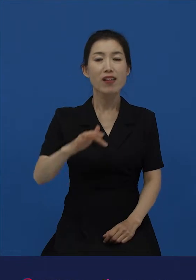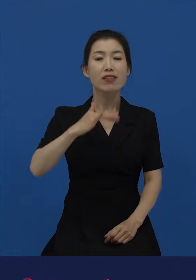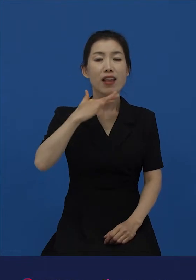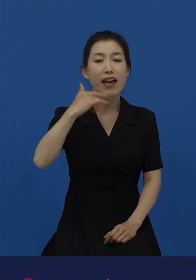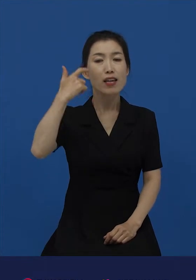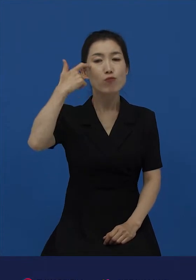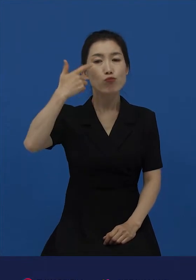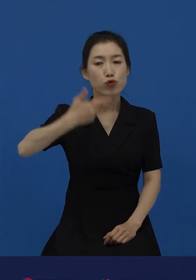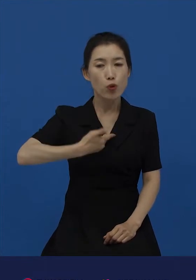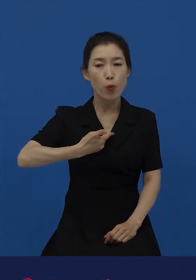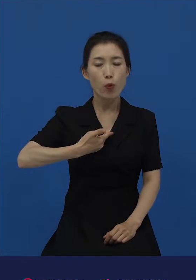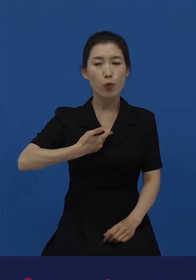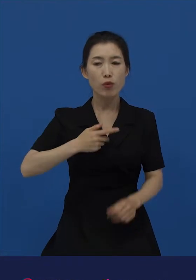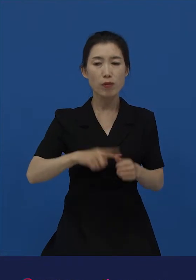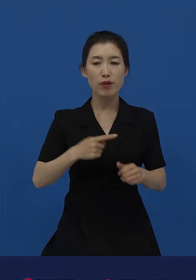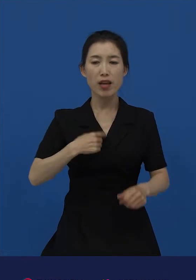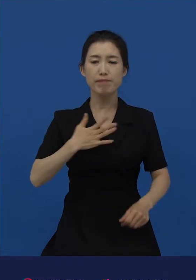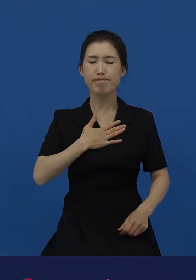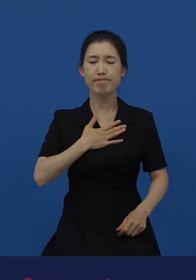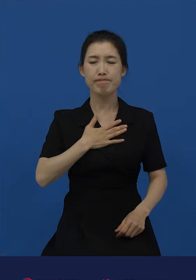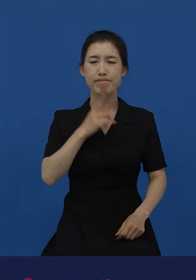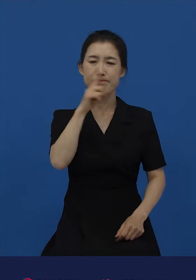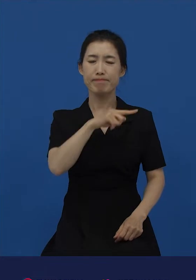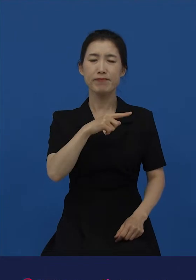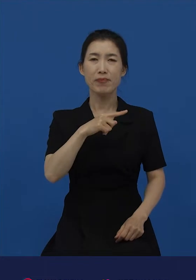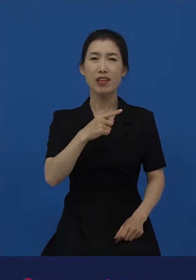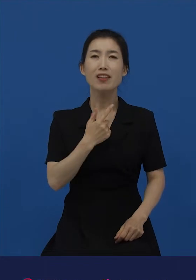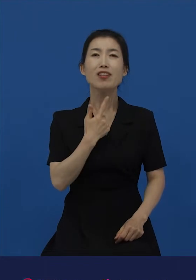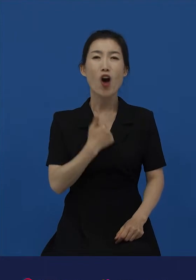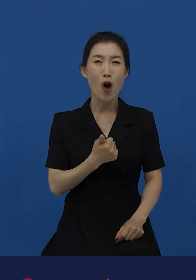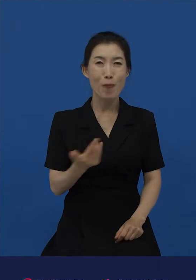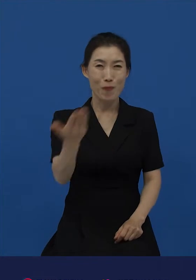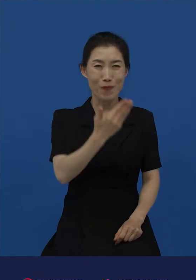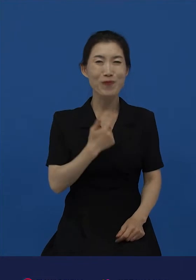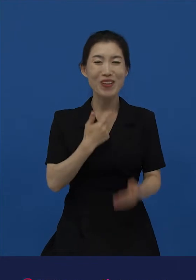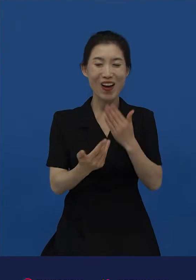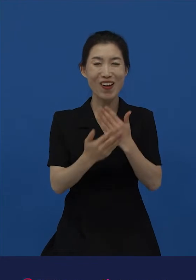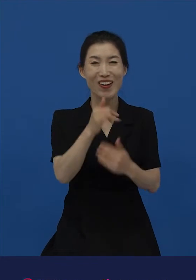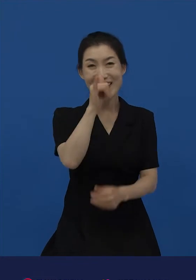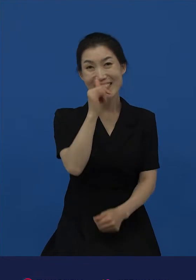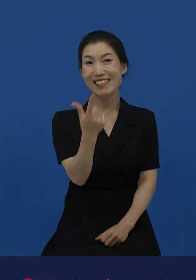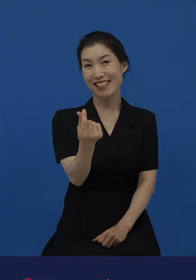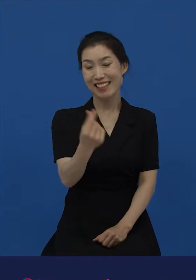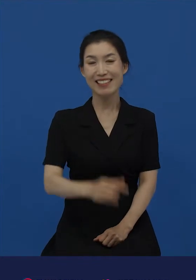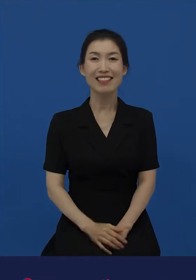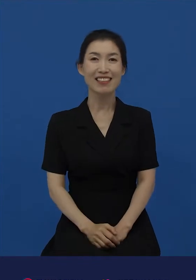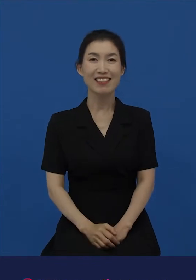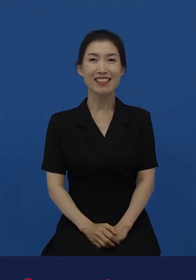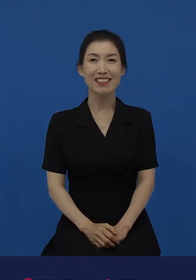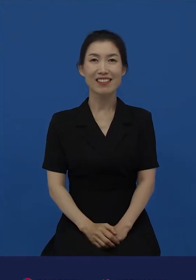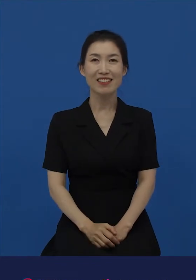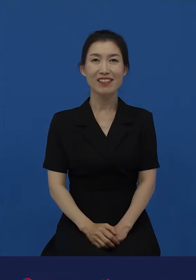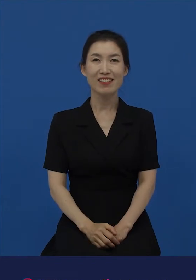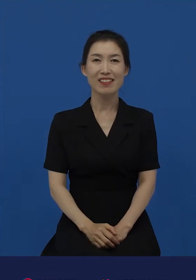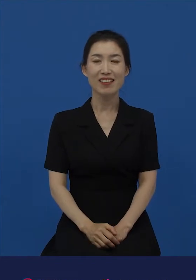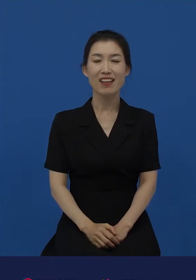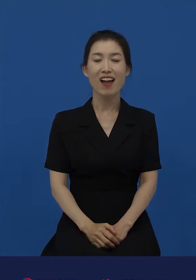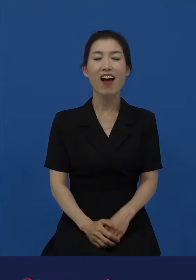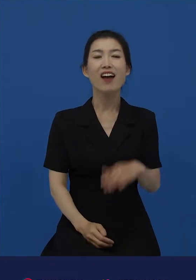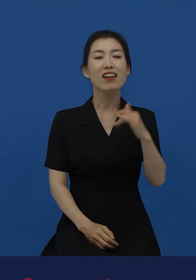상대의 질문이 불쾌했던 경우 여러분 아마 한 번쯤은 다 가지고 계실 겁니다. 사실 누가 누구에게